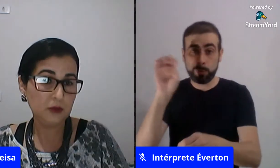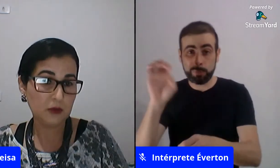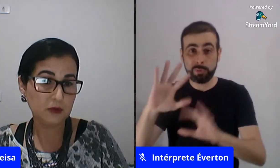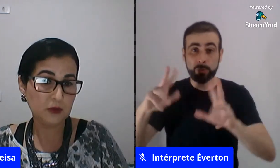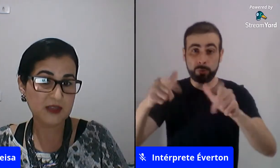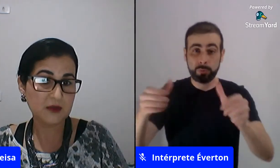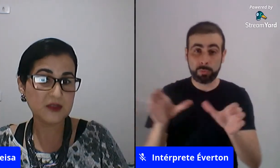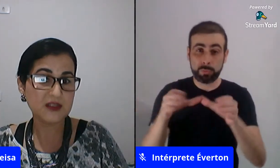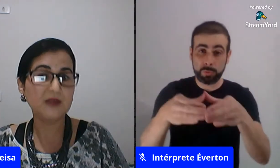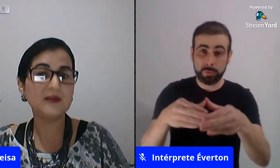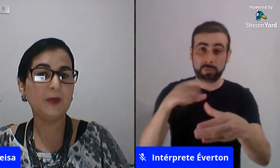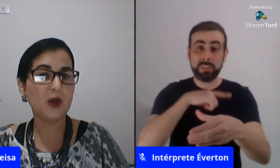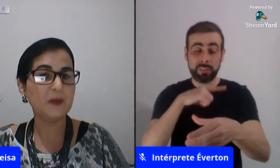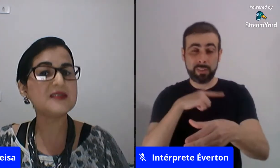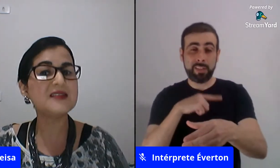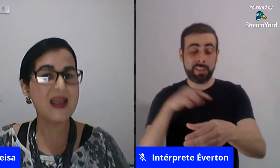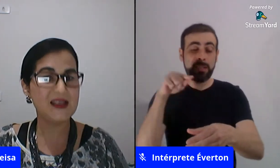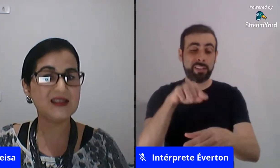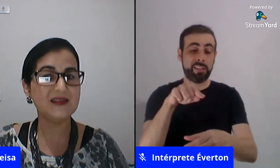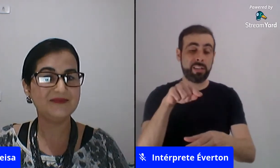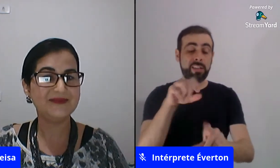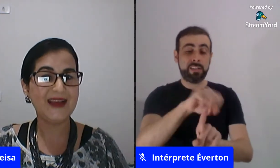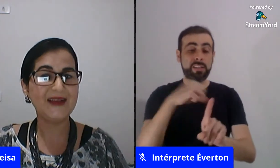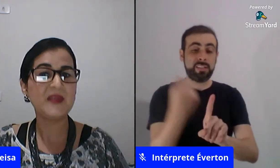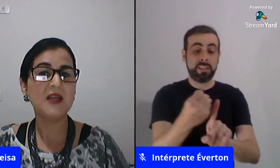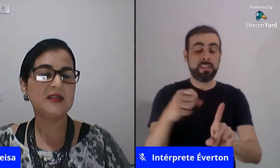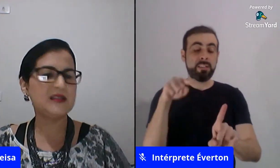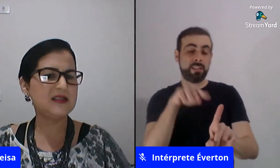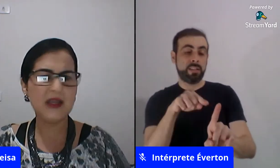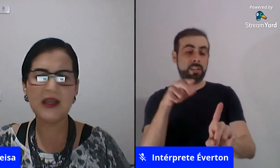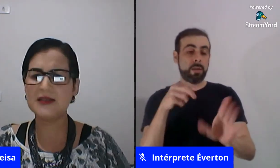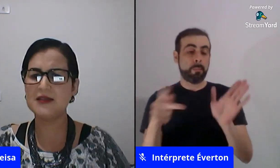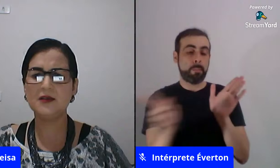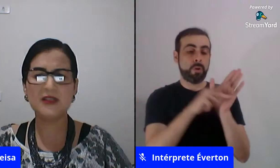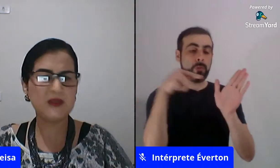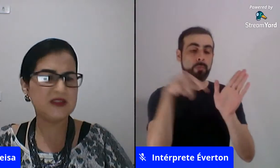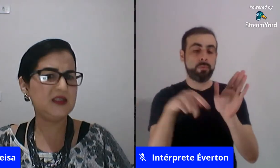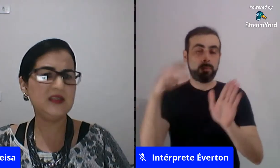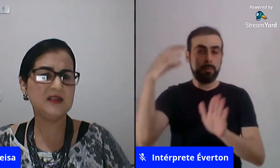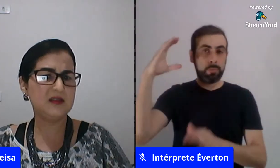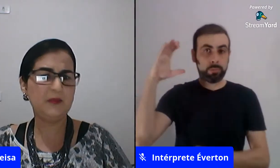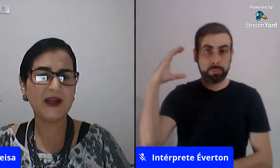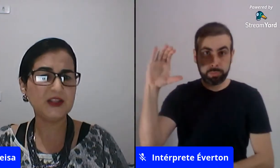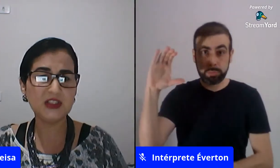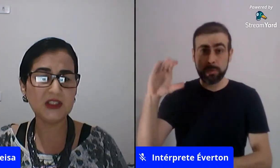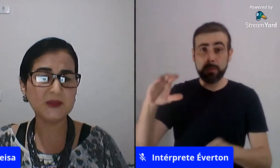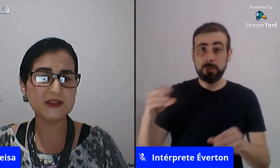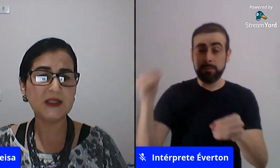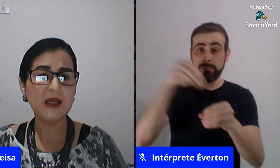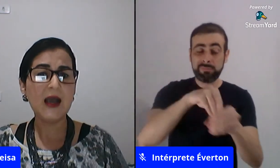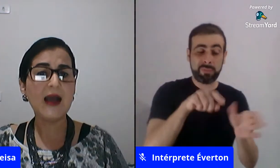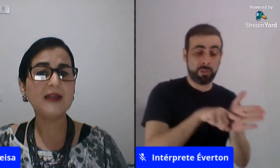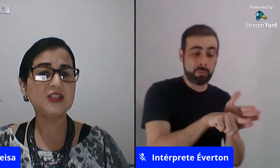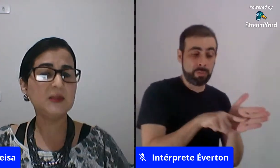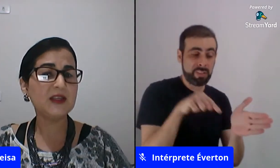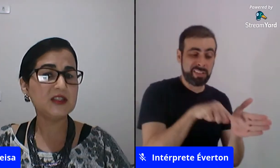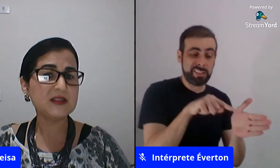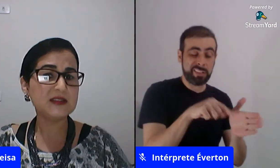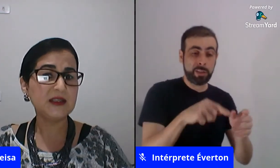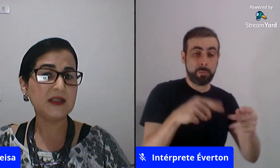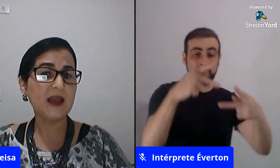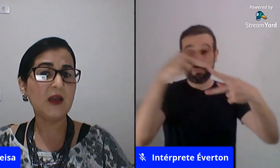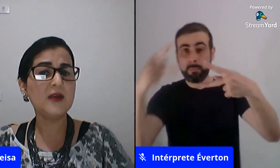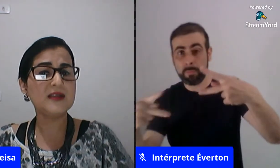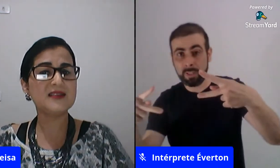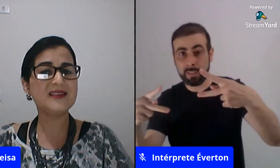desse conceito na própria ciência né na ciência nas pesquisas e paradigmas ainda a Jimena